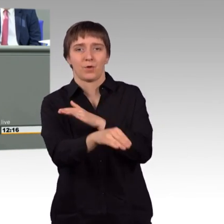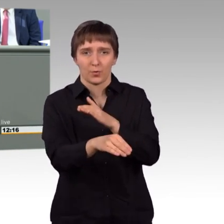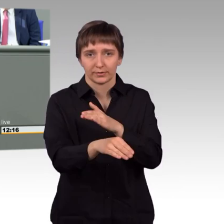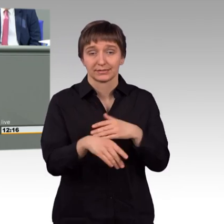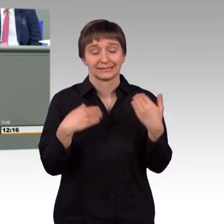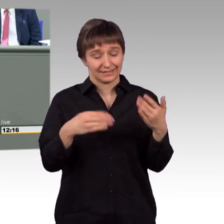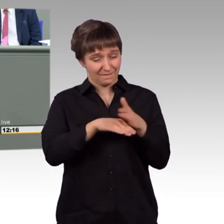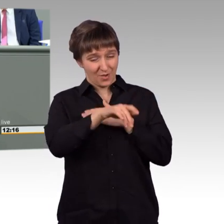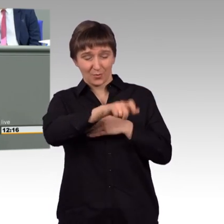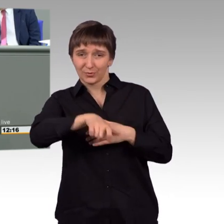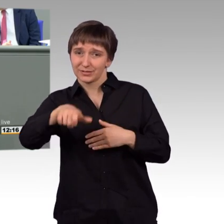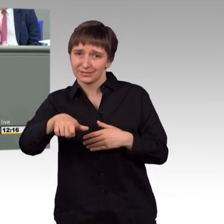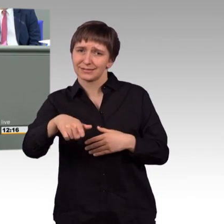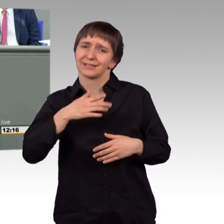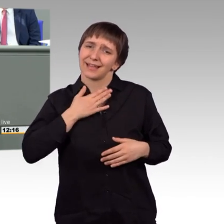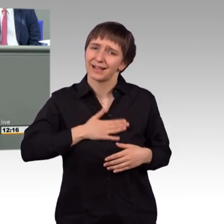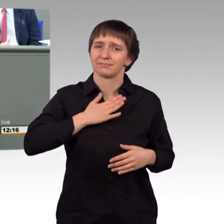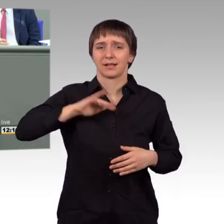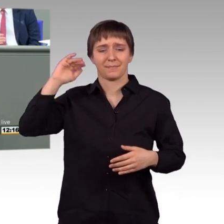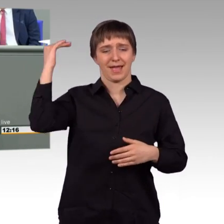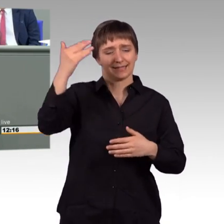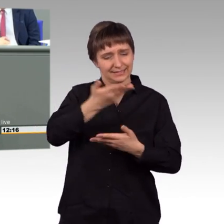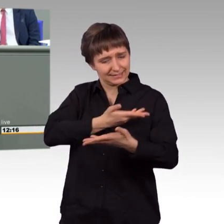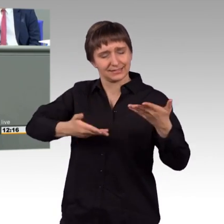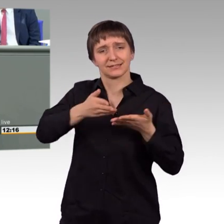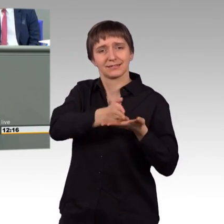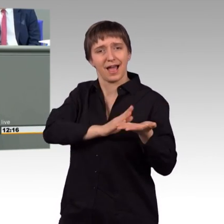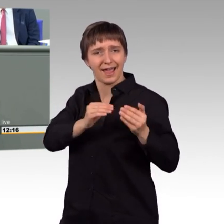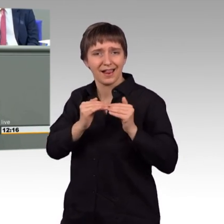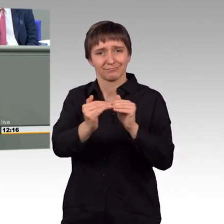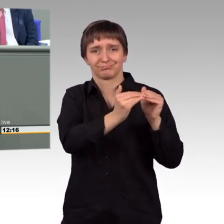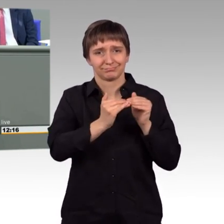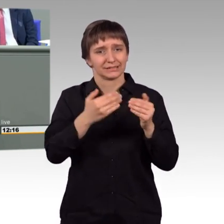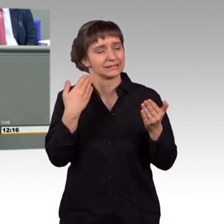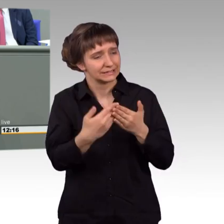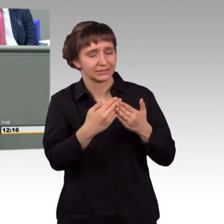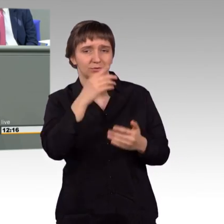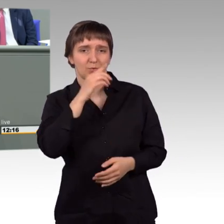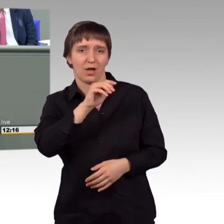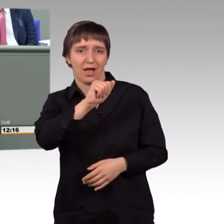teile ich gern mein Paradies. Dies nur als Hinweis an die alternative Südkurve hier im Parlament.